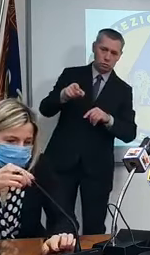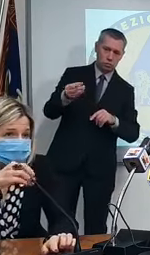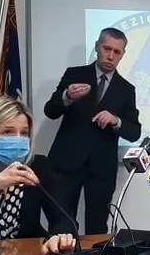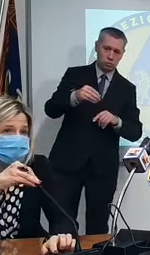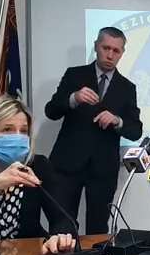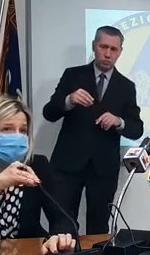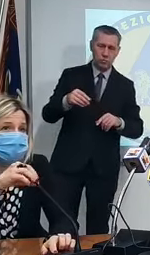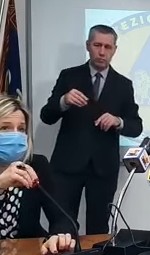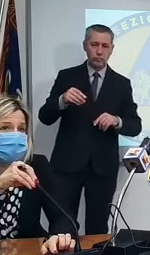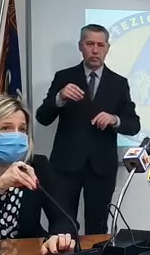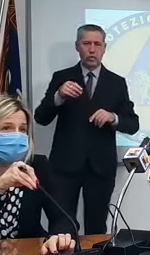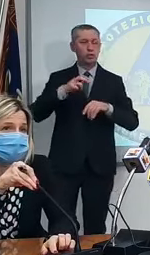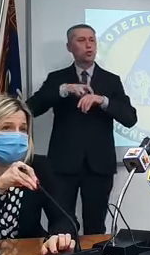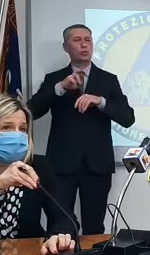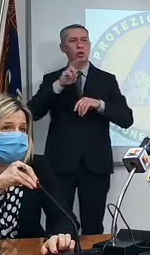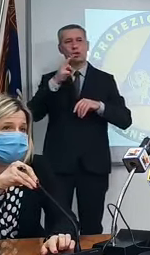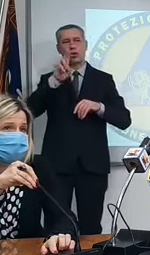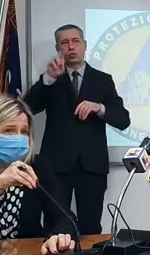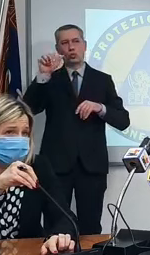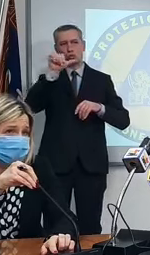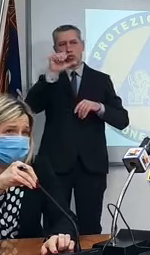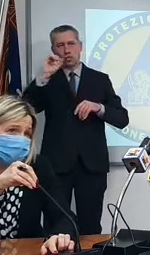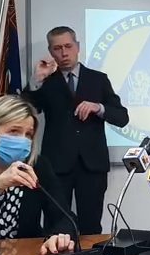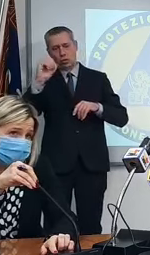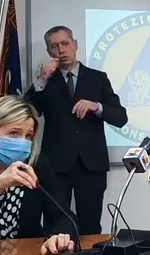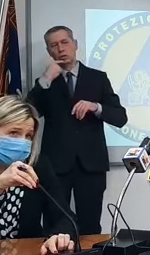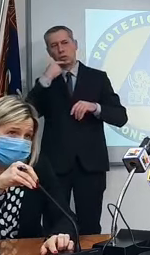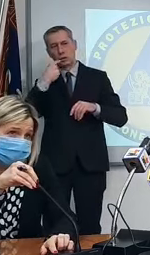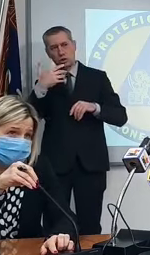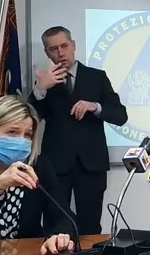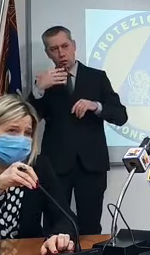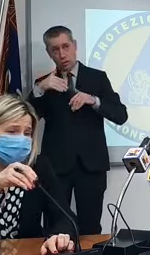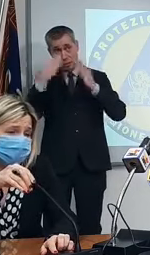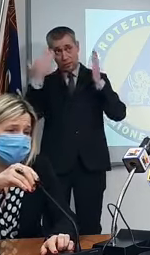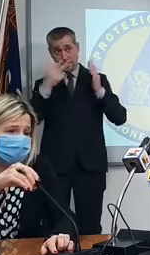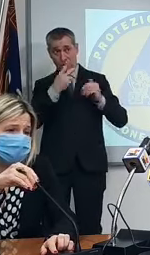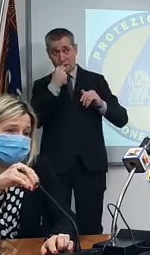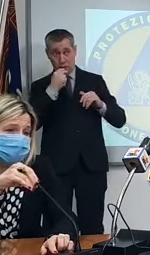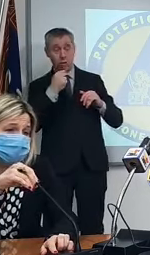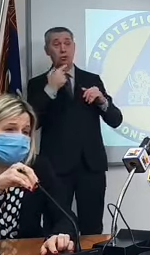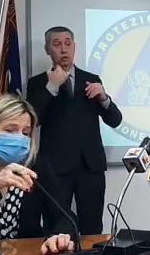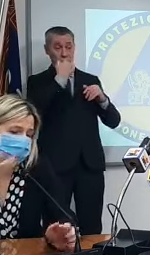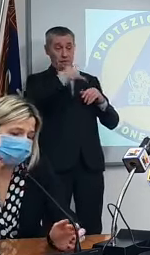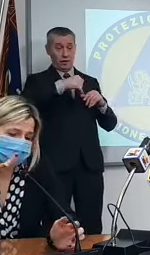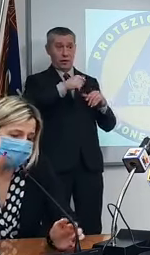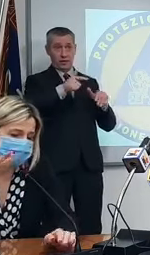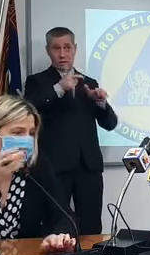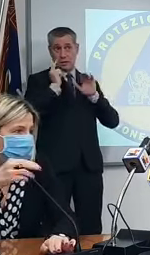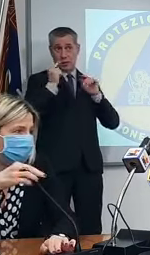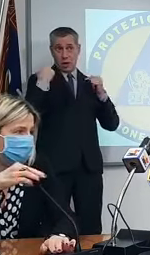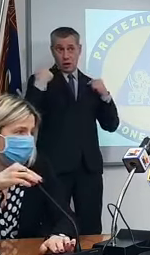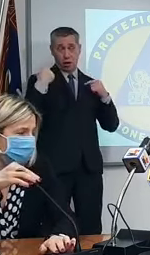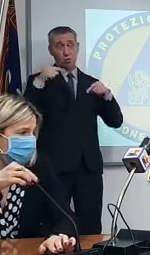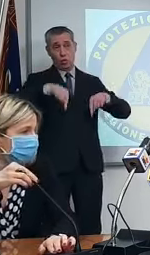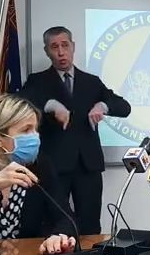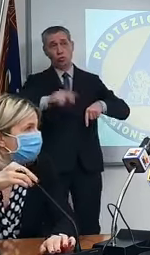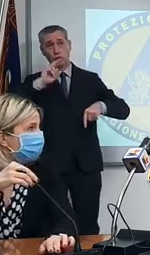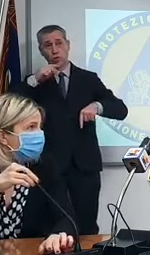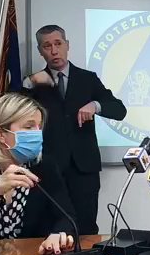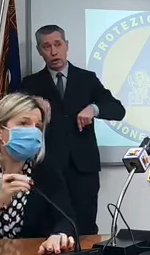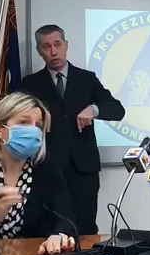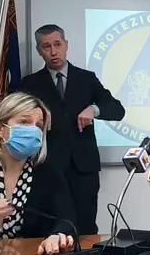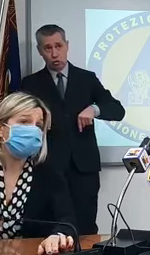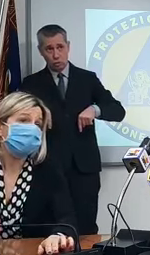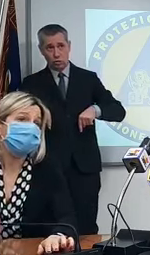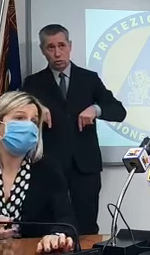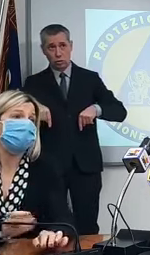la Russo mi diceva questa mattina la dottoressa Russo che hanno fatto riunioni sia a sto fine settimana ne hanno una anche oggi pomeriggio poi dipende quanto veloce va non